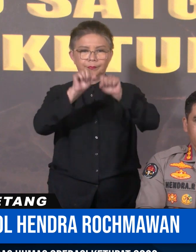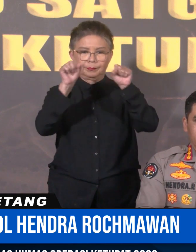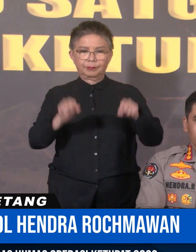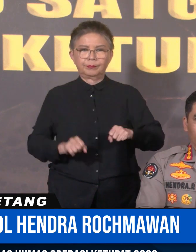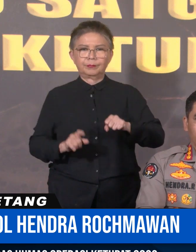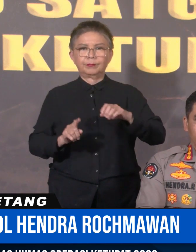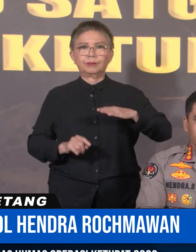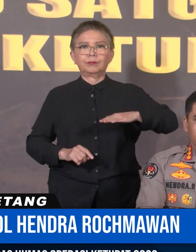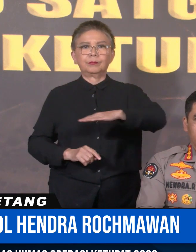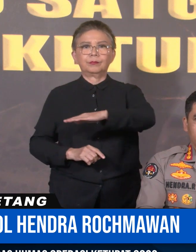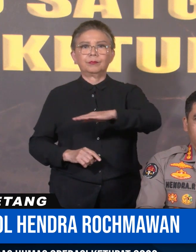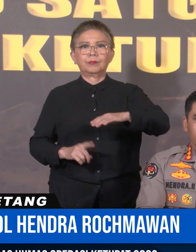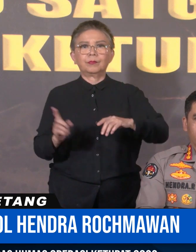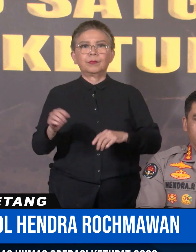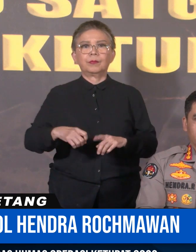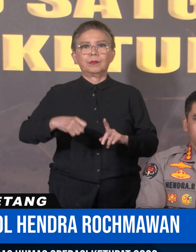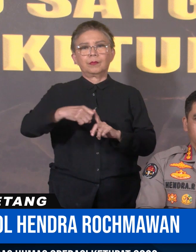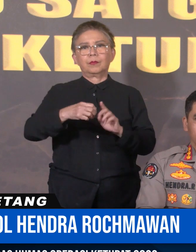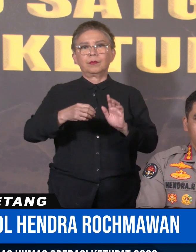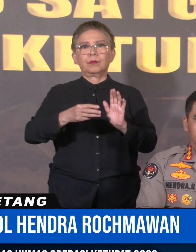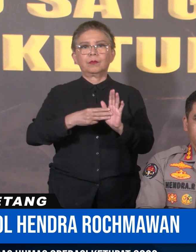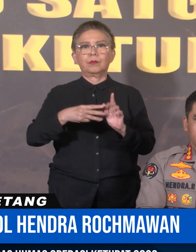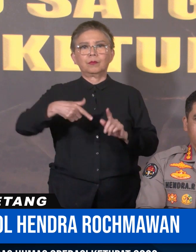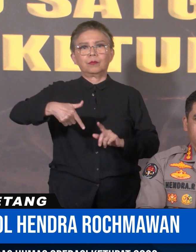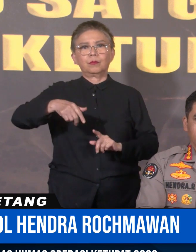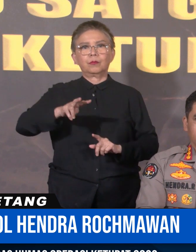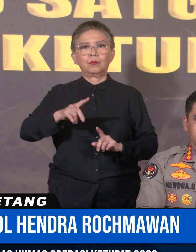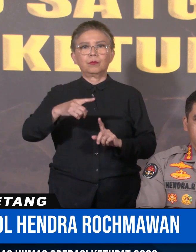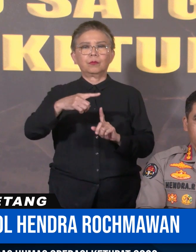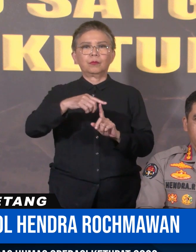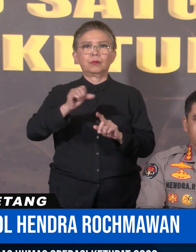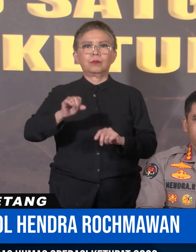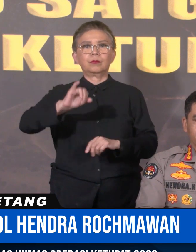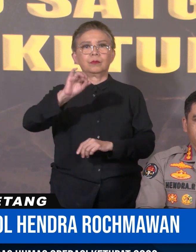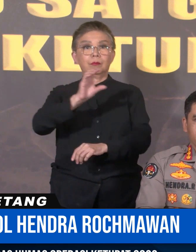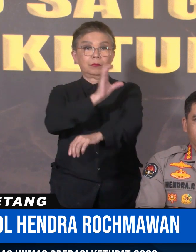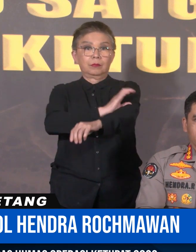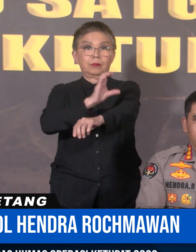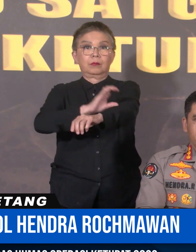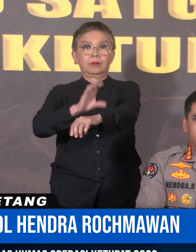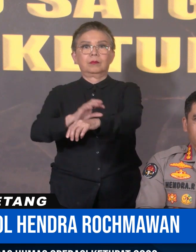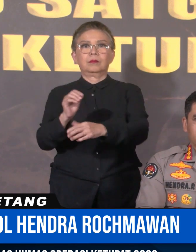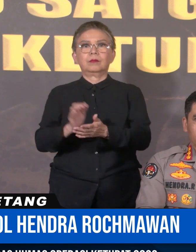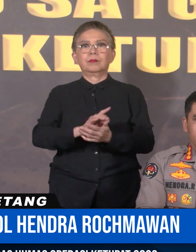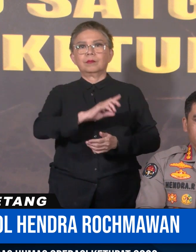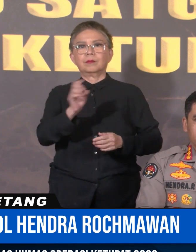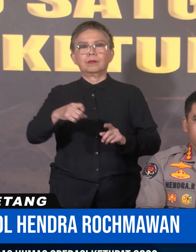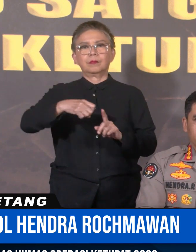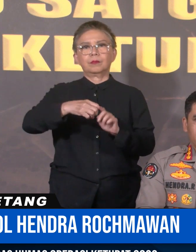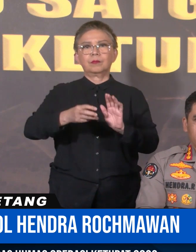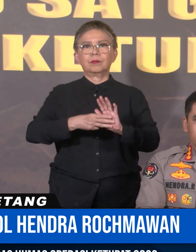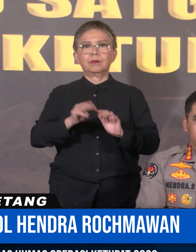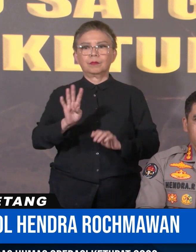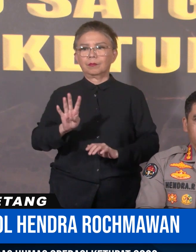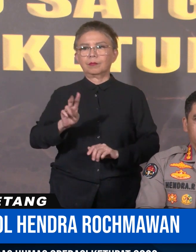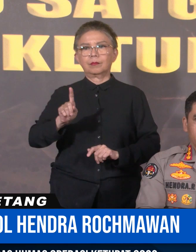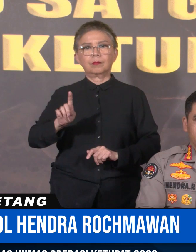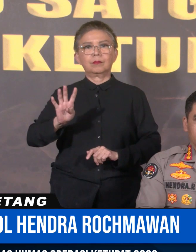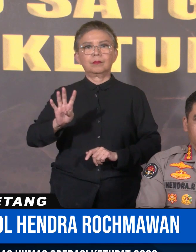arah Atau OneWay dari km 72 Tol Jakarta Cikampek Sampai dengan km